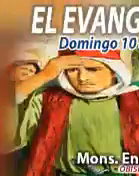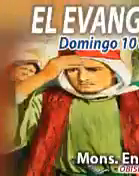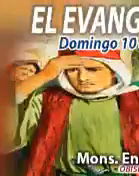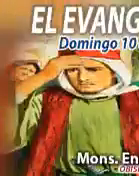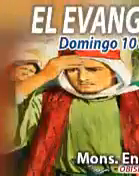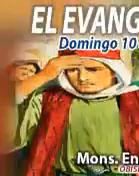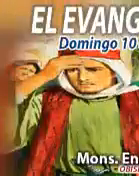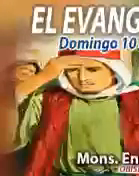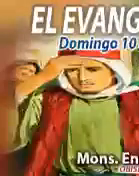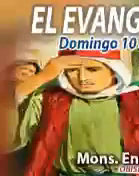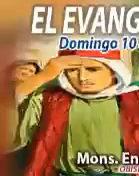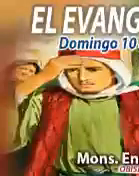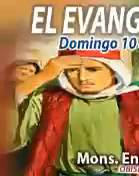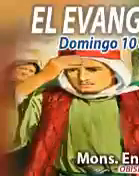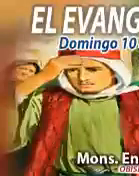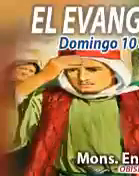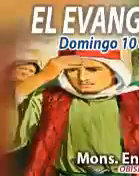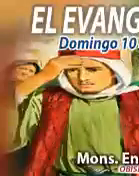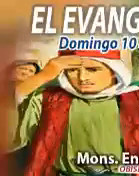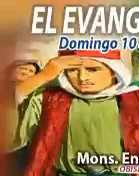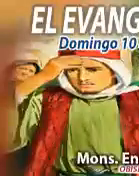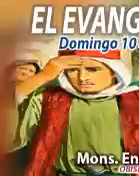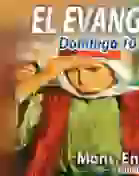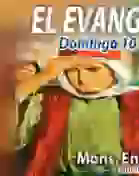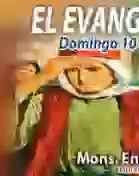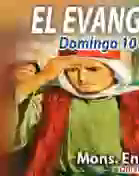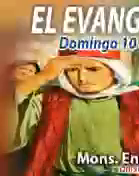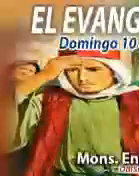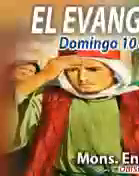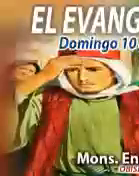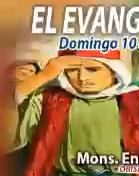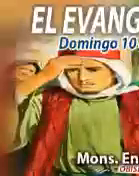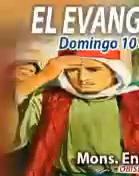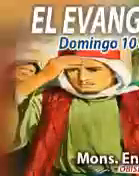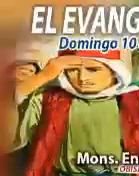Amén. Amén. Amén. Amén. Amén. Amén.